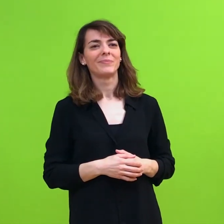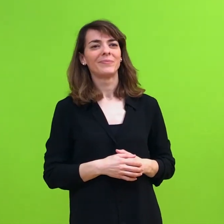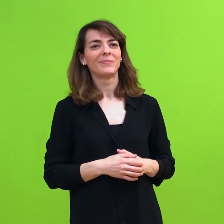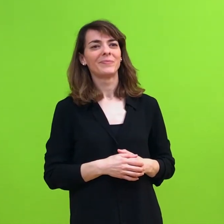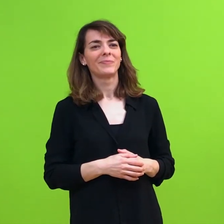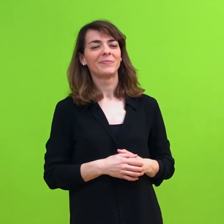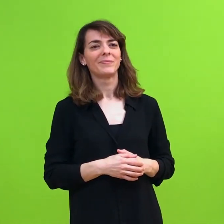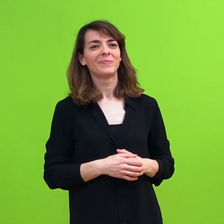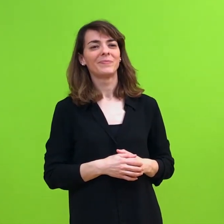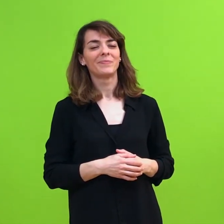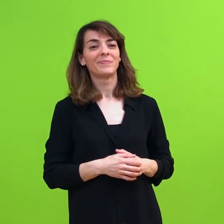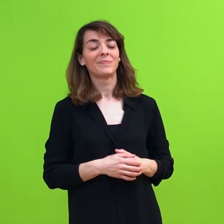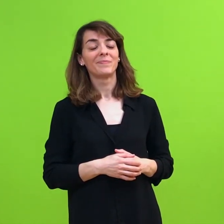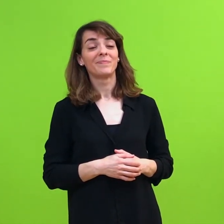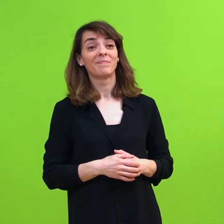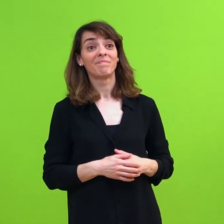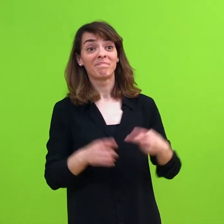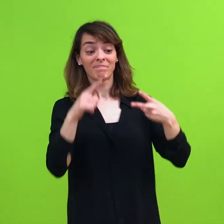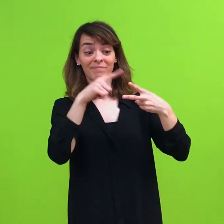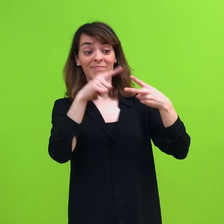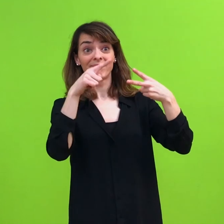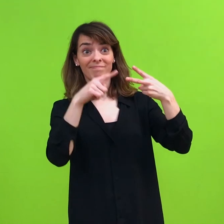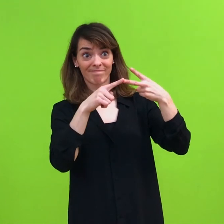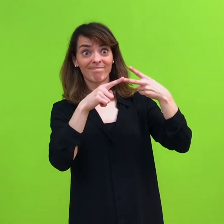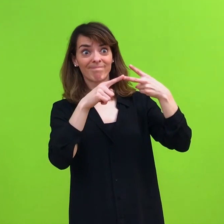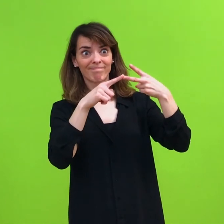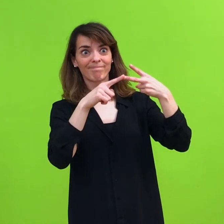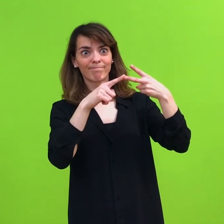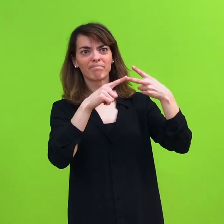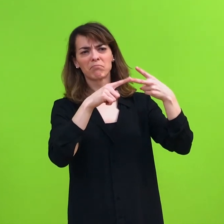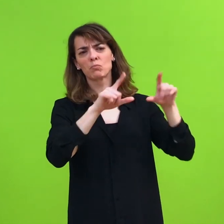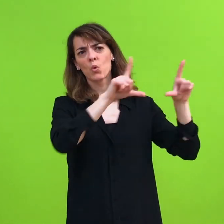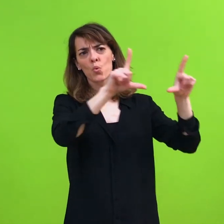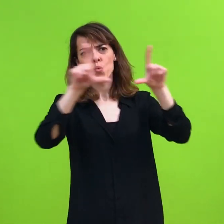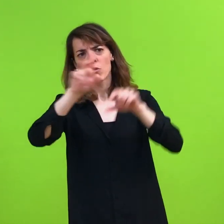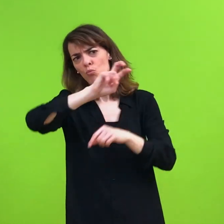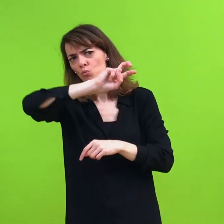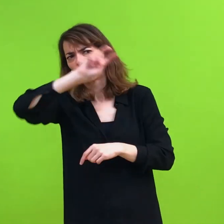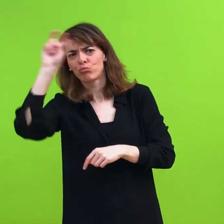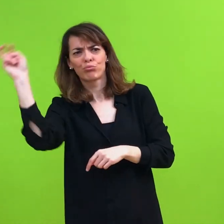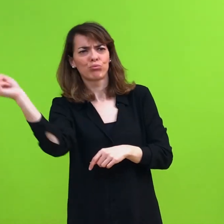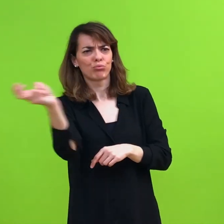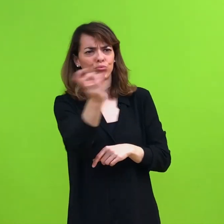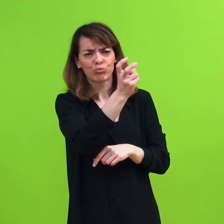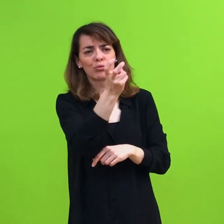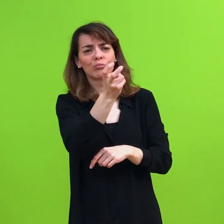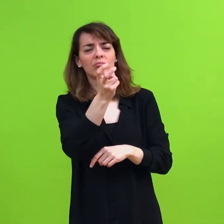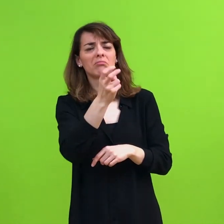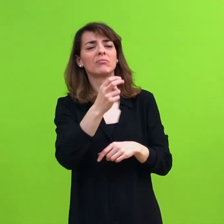Junto a estas dos obras, puede ver diferentes vistas de Ávila, Nevada,